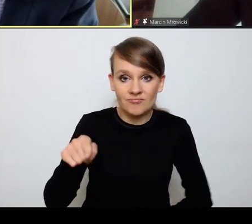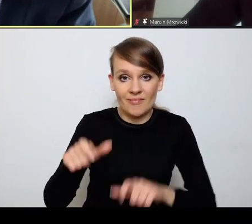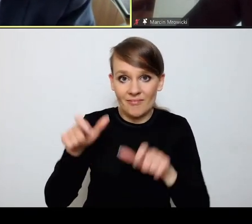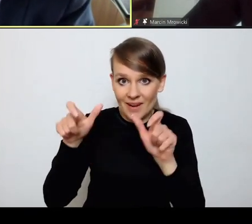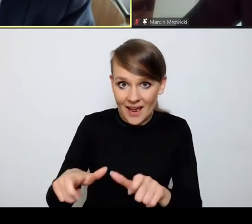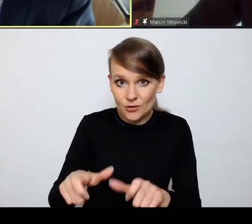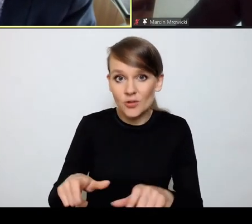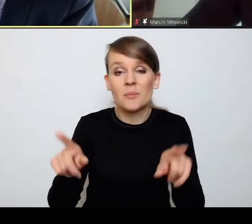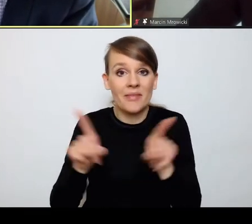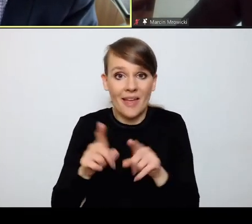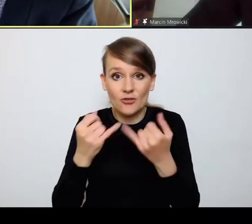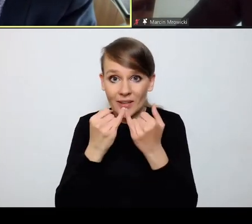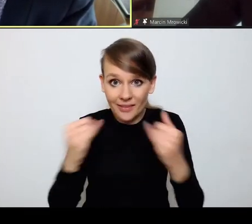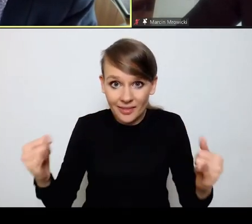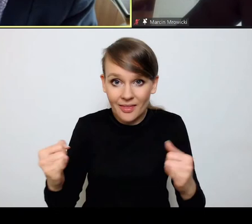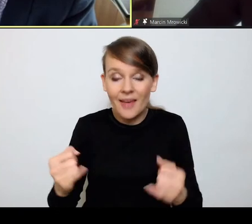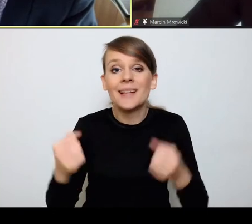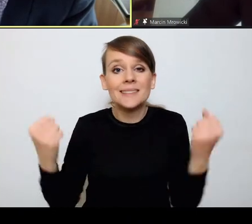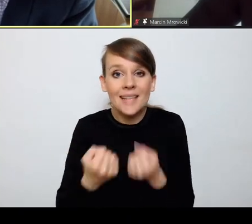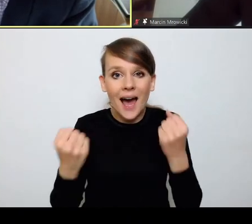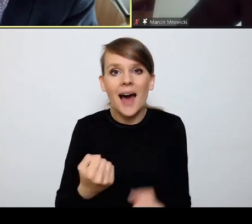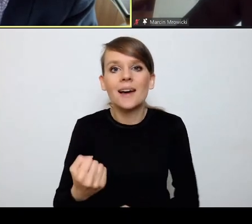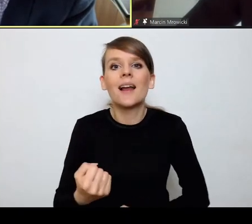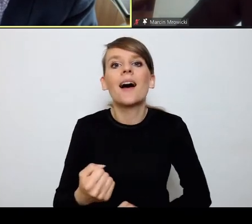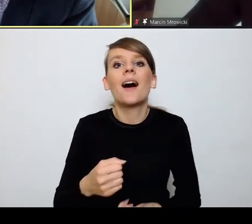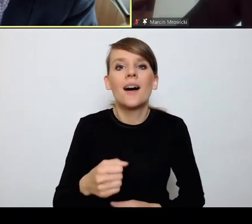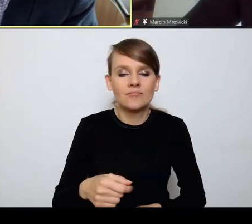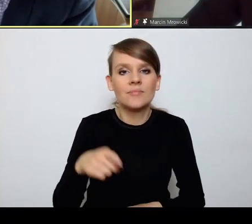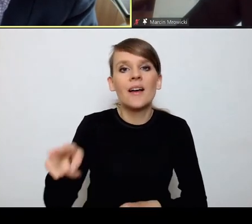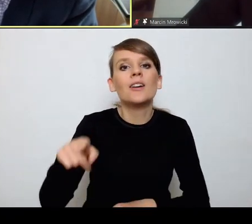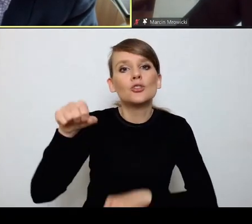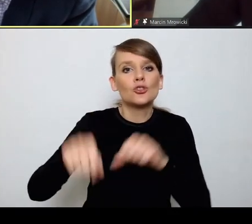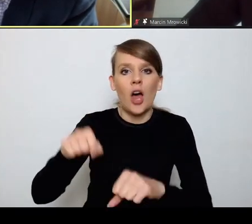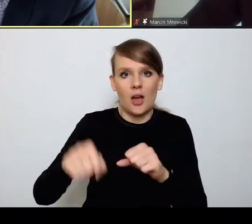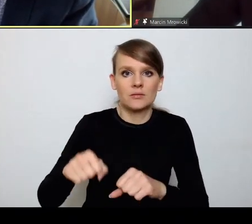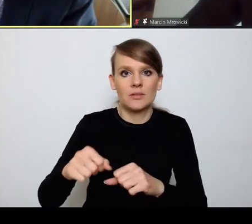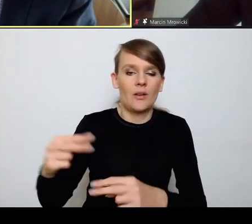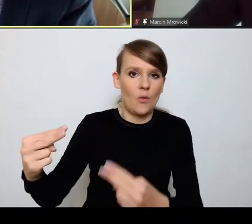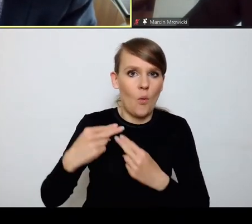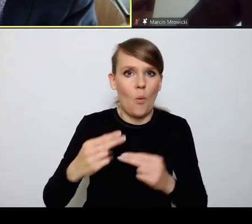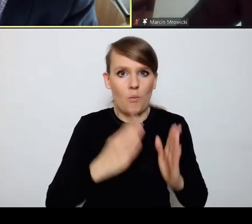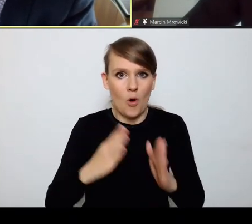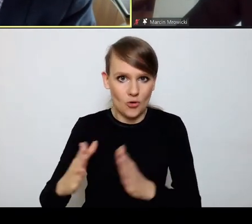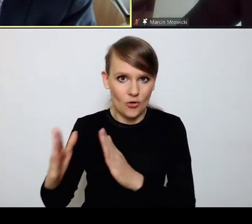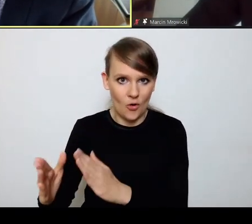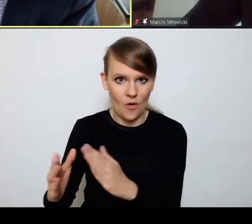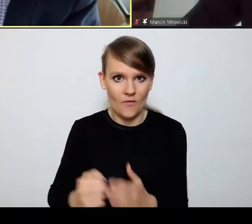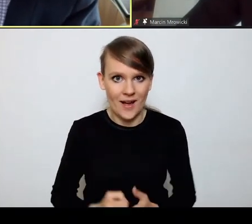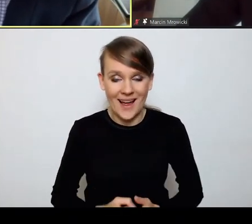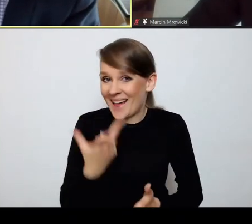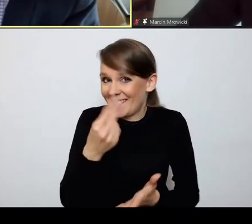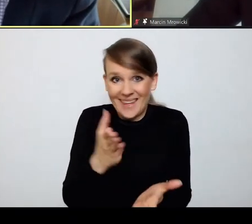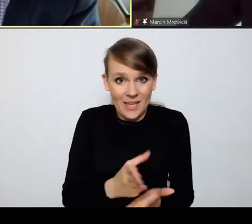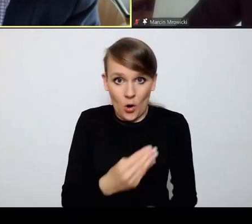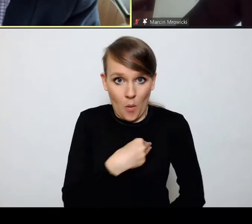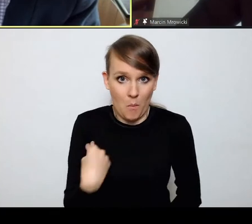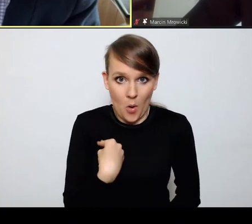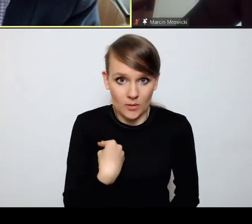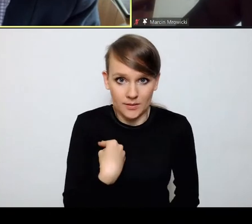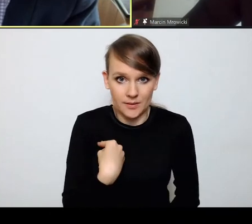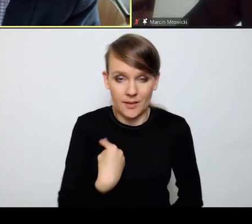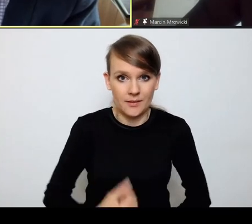stara się podporządkować sobie wymiar sprawiedliwości. I to nie jest tylko w Polsce w ten sposób.